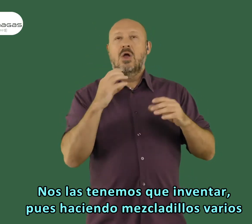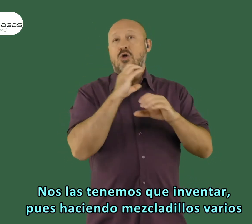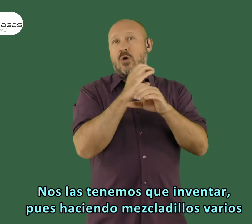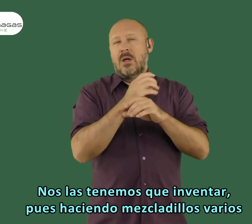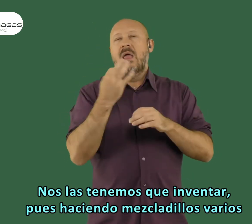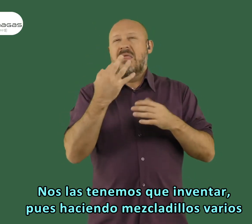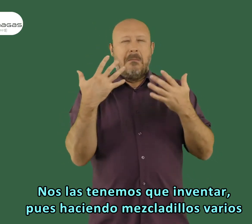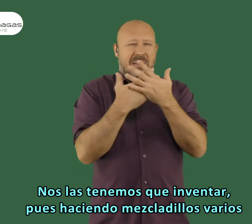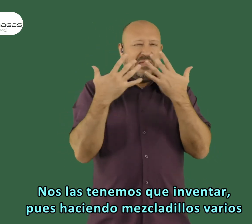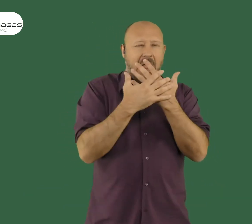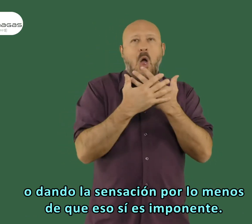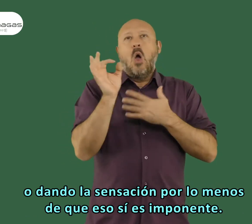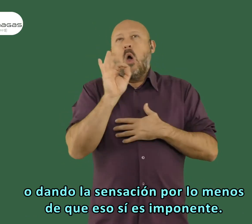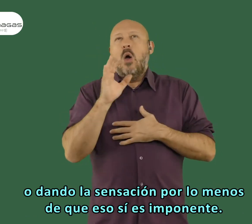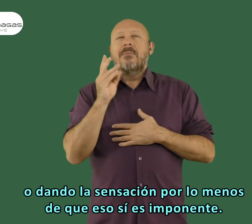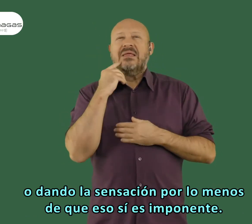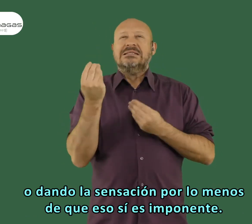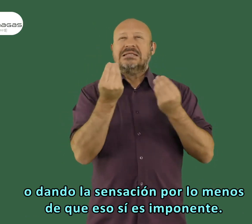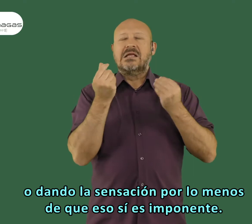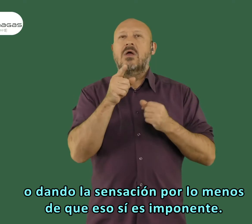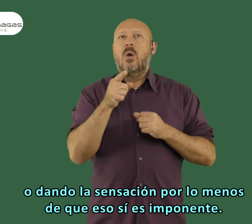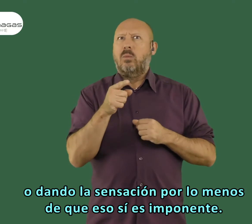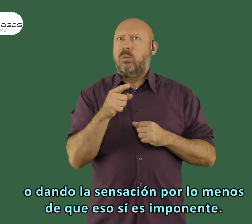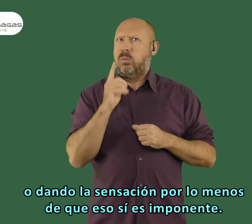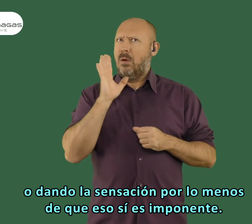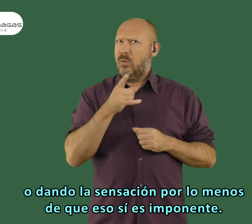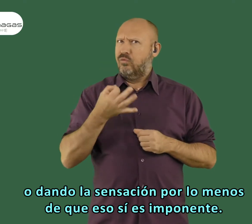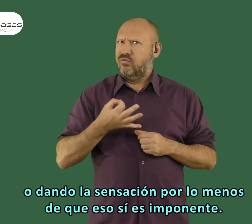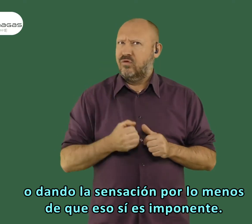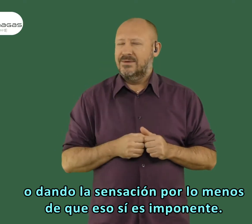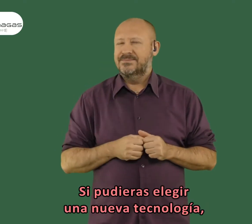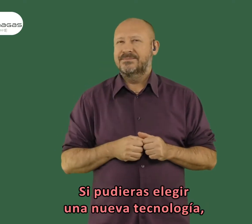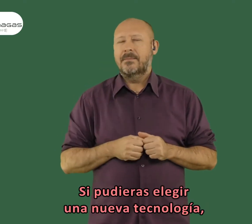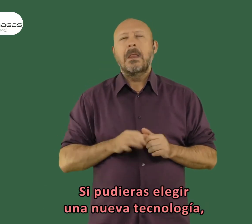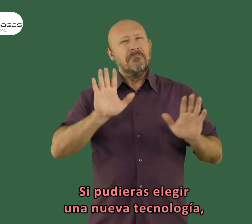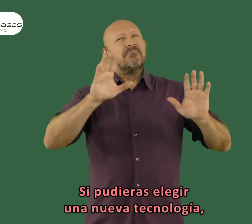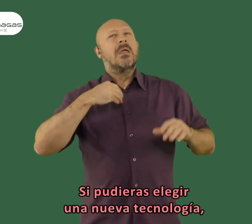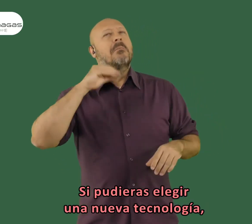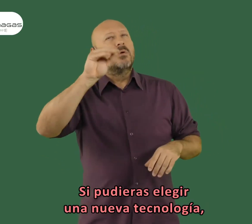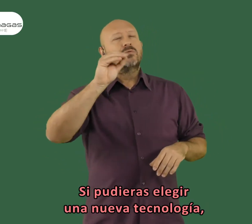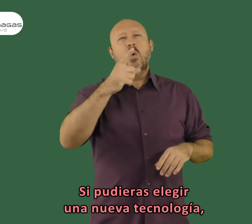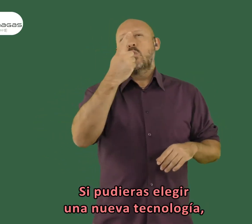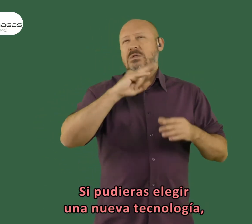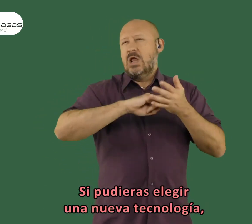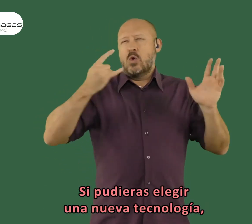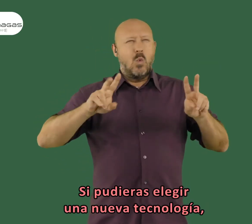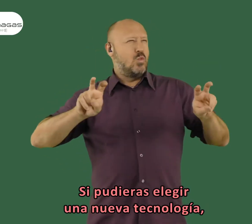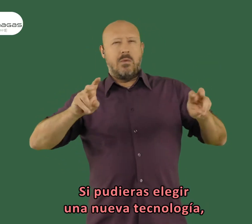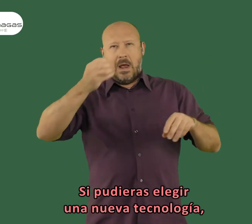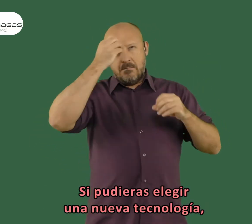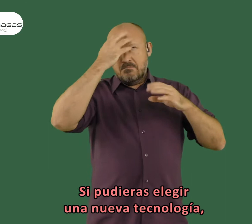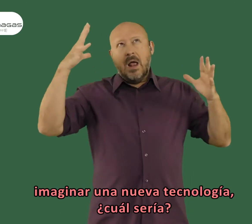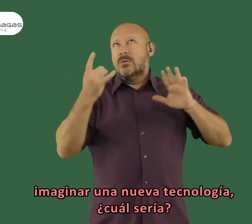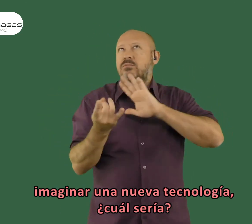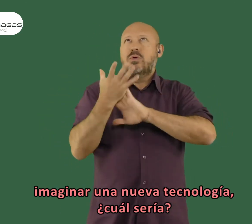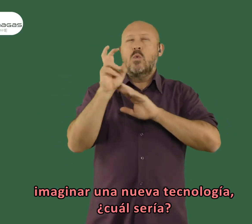haciendo mezcladillos varios o dando la sensación, por lo menos, de que eso sí es imponente, ¿no? Si pudieras elegir una